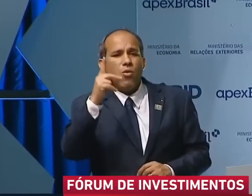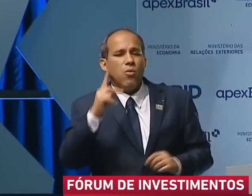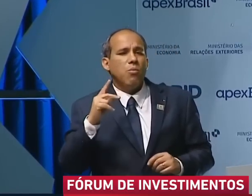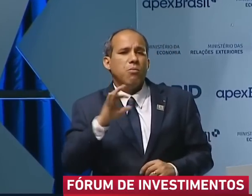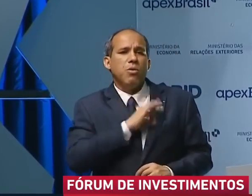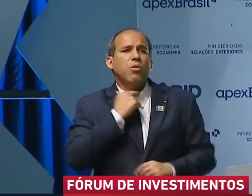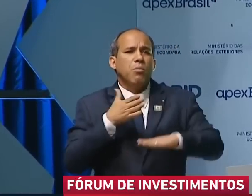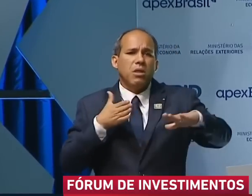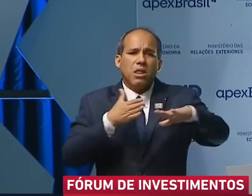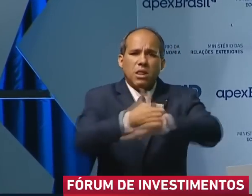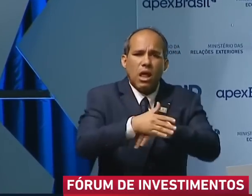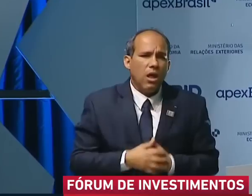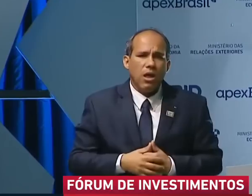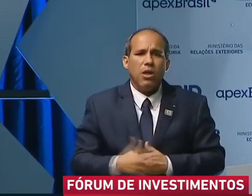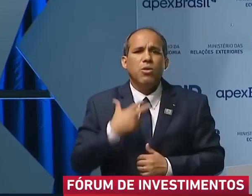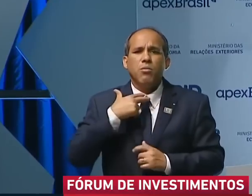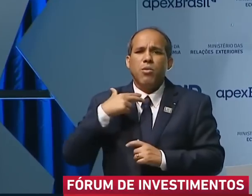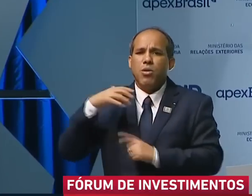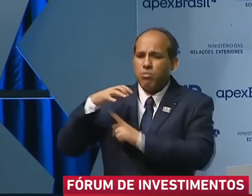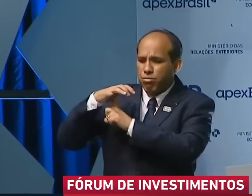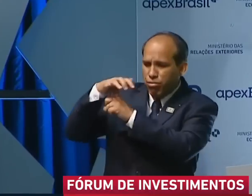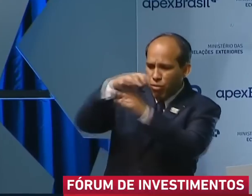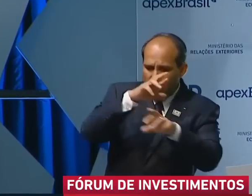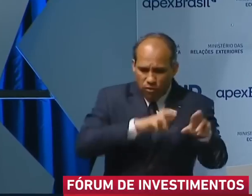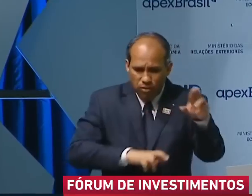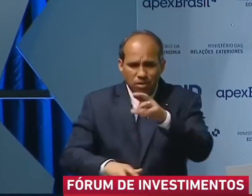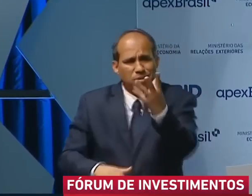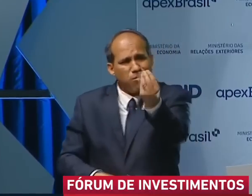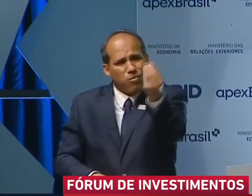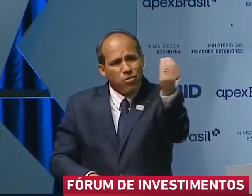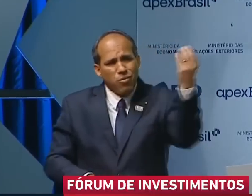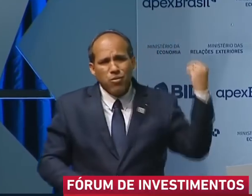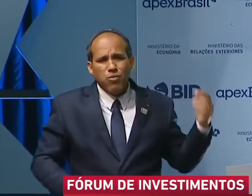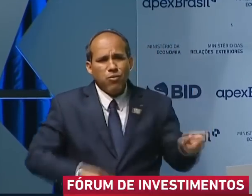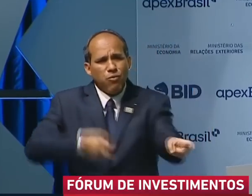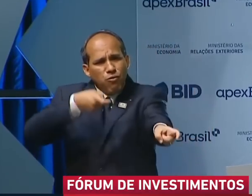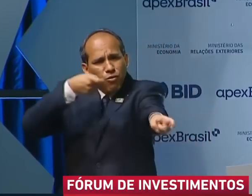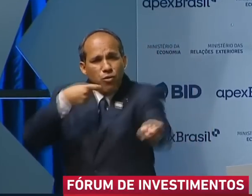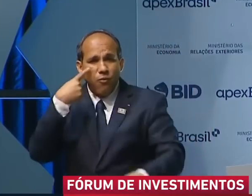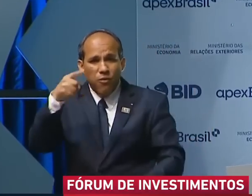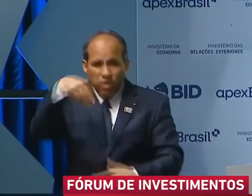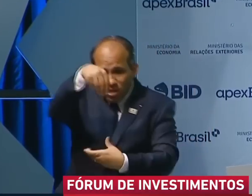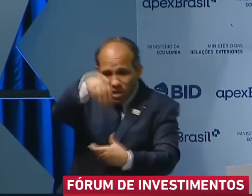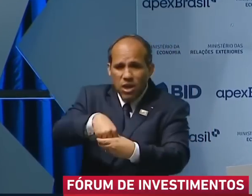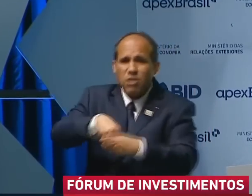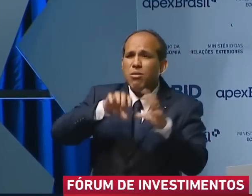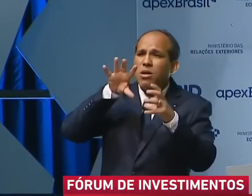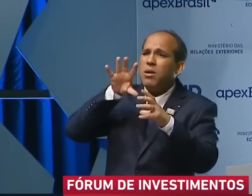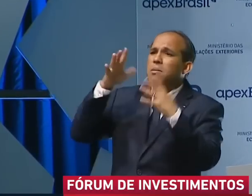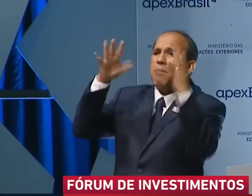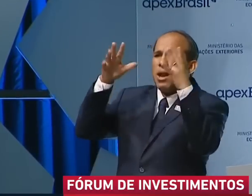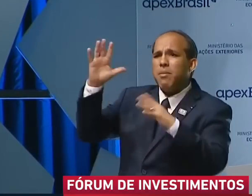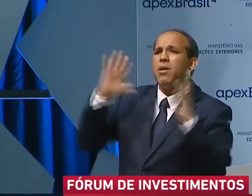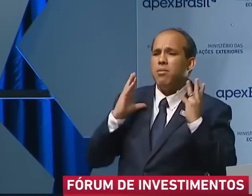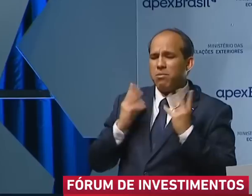helicópteros, está cheio de fuzil. Virou lá um refúgio da bandidagem do Brasil todo. Parabéns,